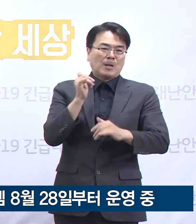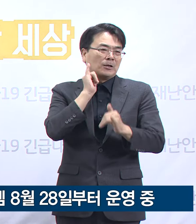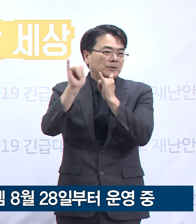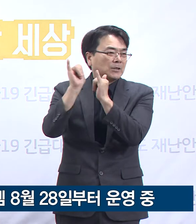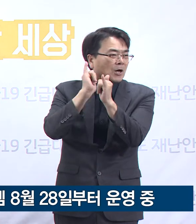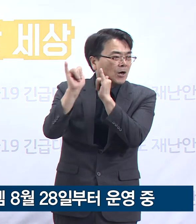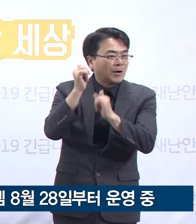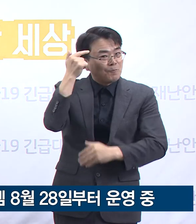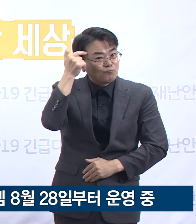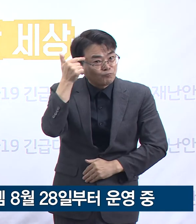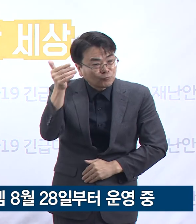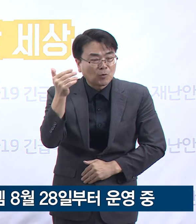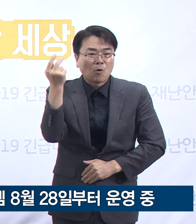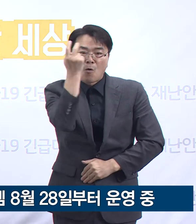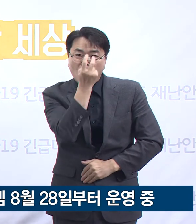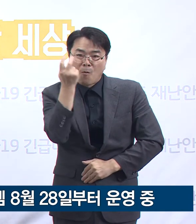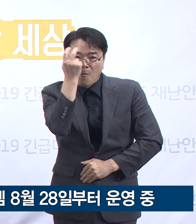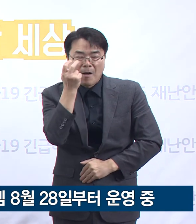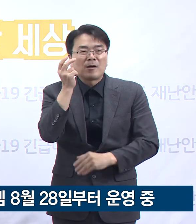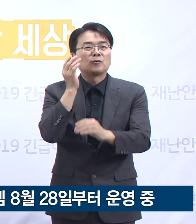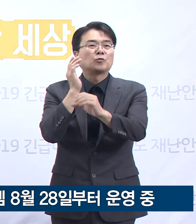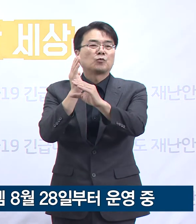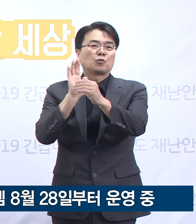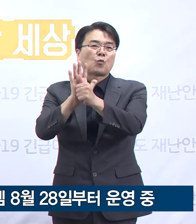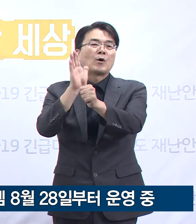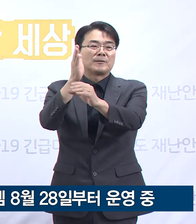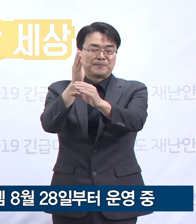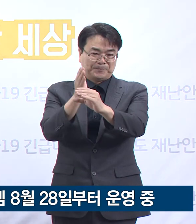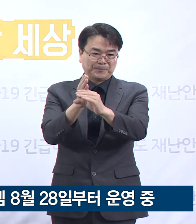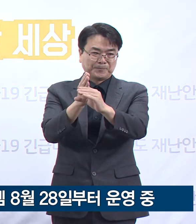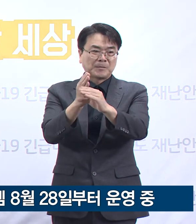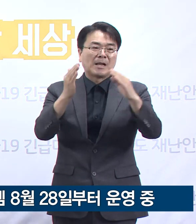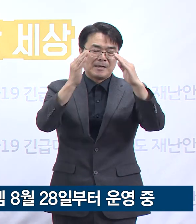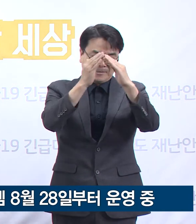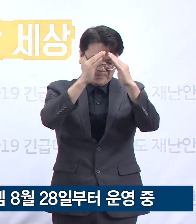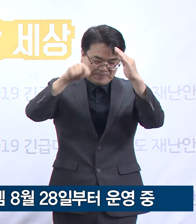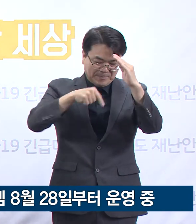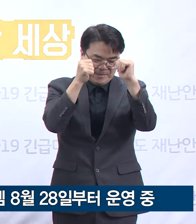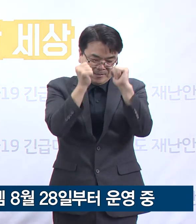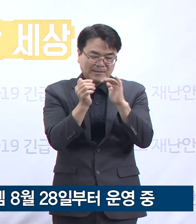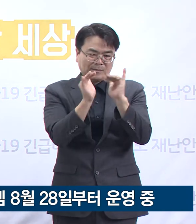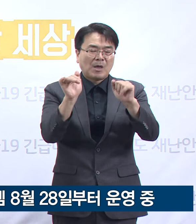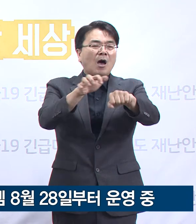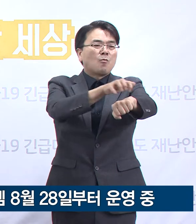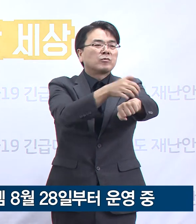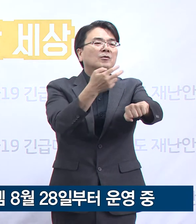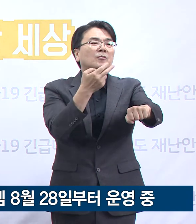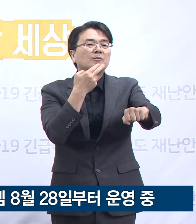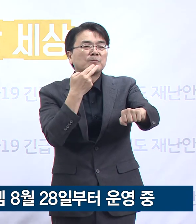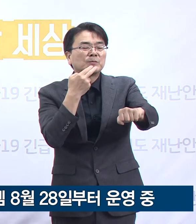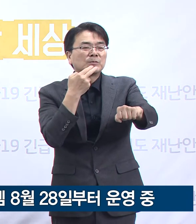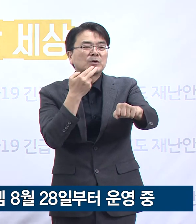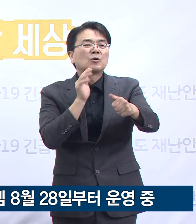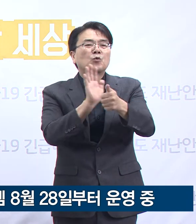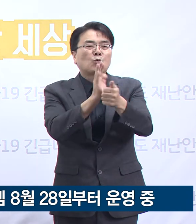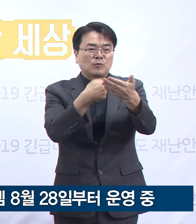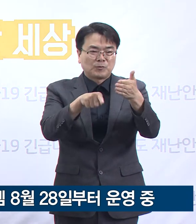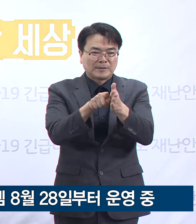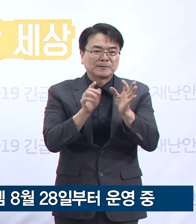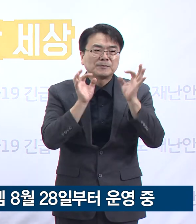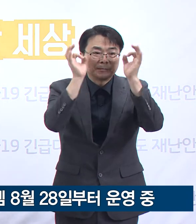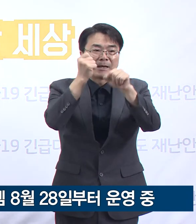확인하면서 상담을 실시하였습니다. 가정대기자분들의 불편함이 없도록 추후관리를 더욱 강화해 나가겠습니다.